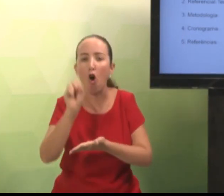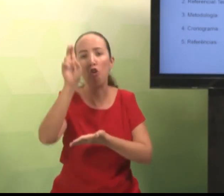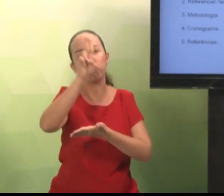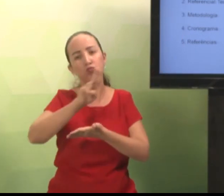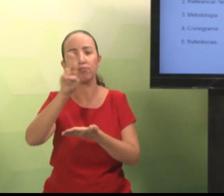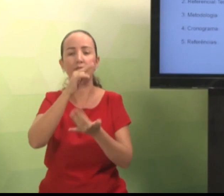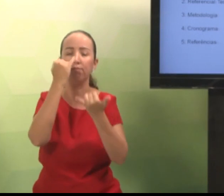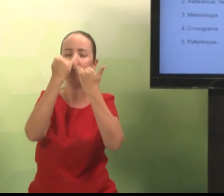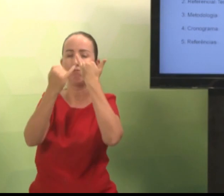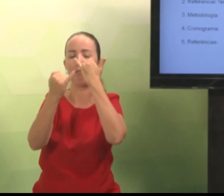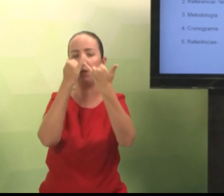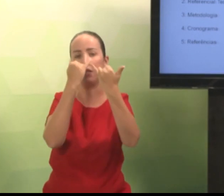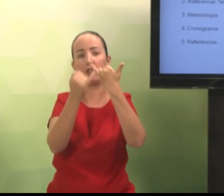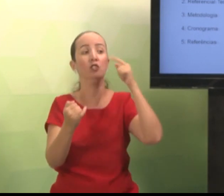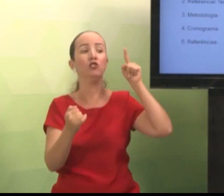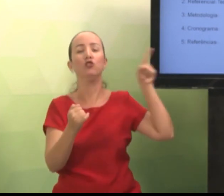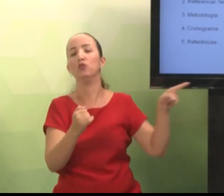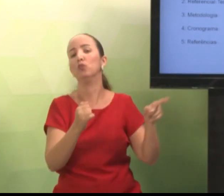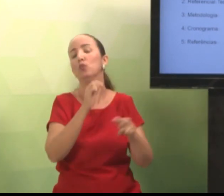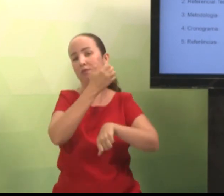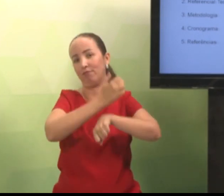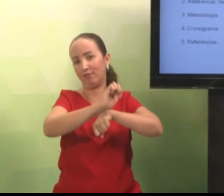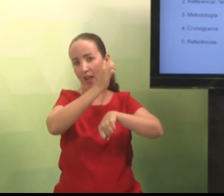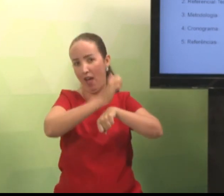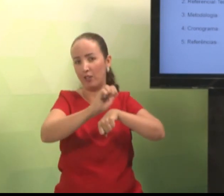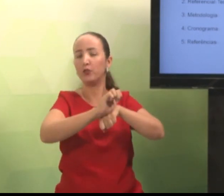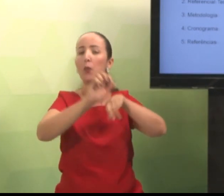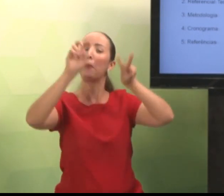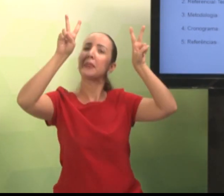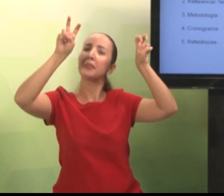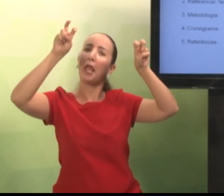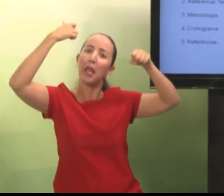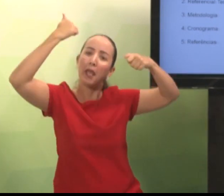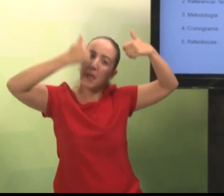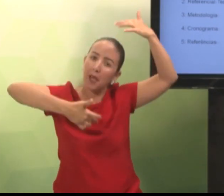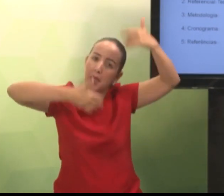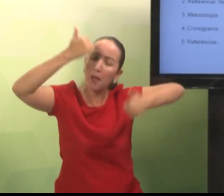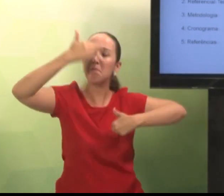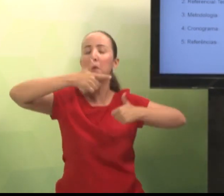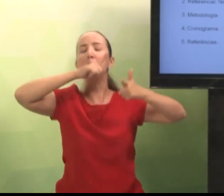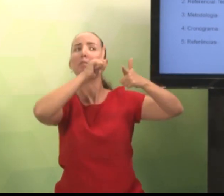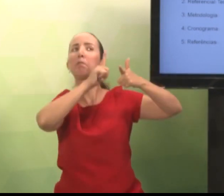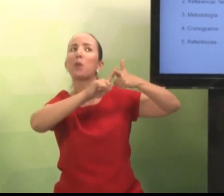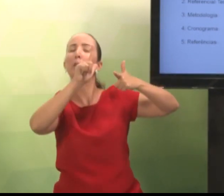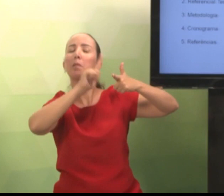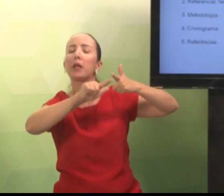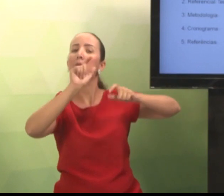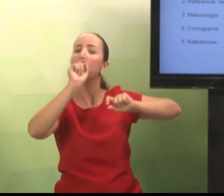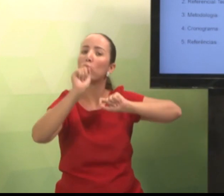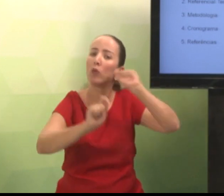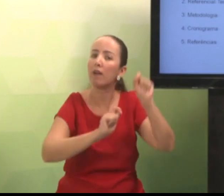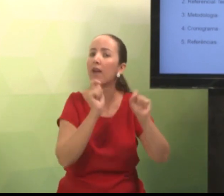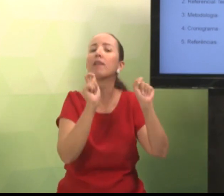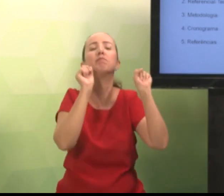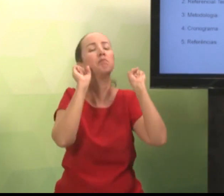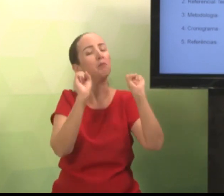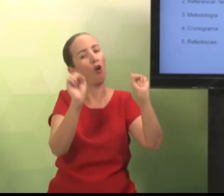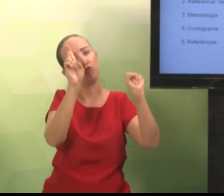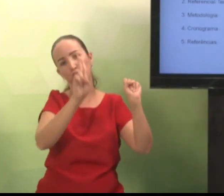Que vocês podem utilizar semelhante ao estágio. A temática, a explicação. Então, você